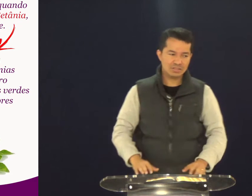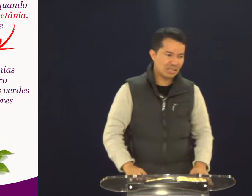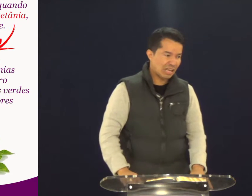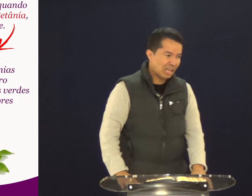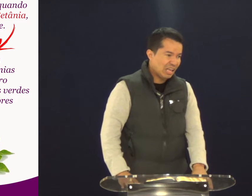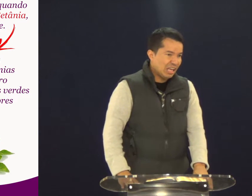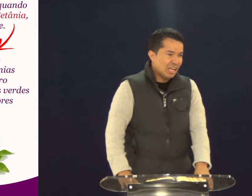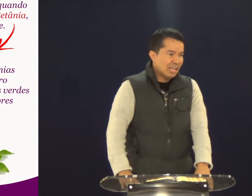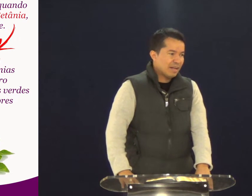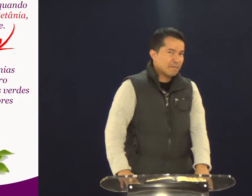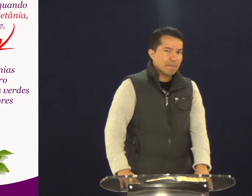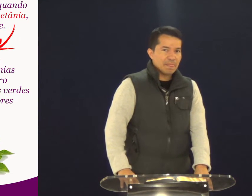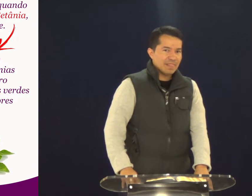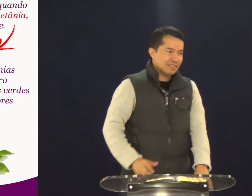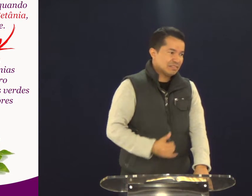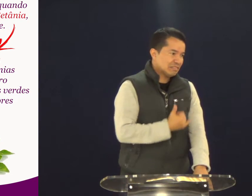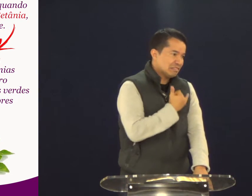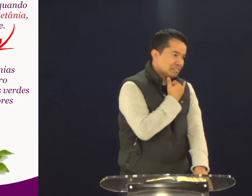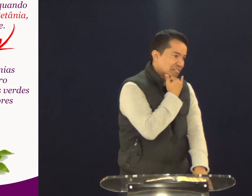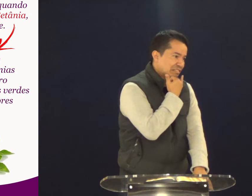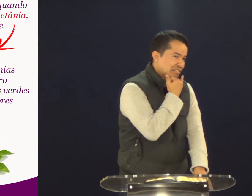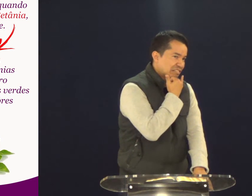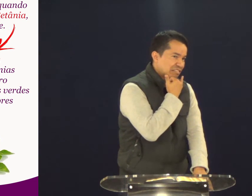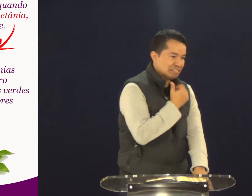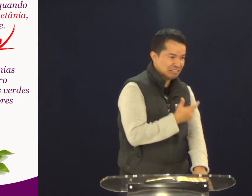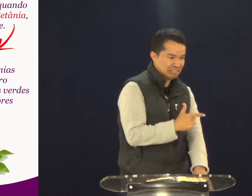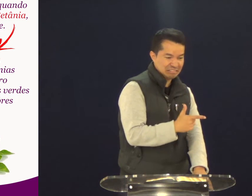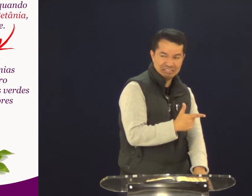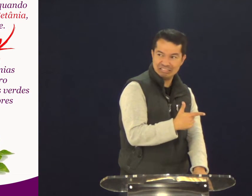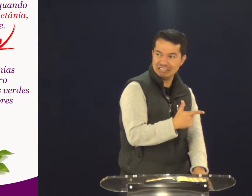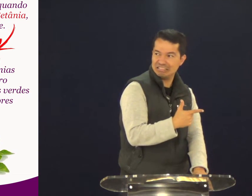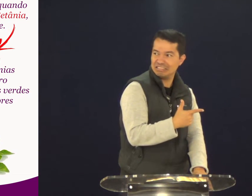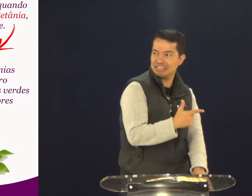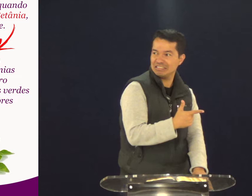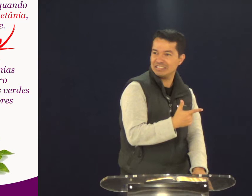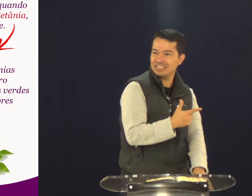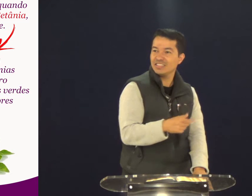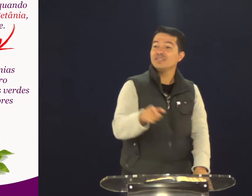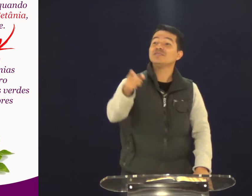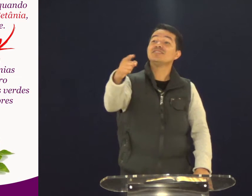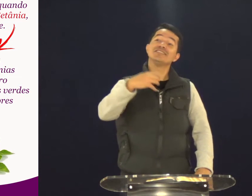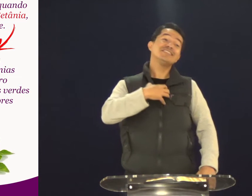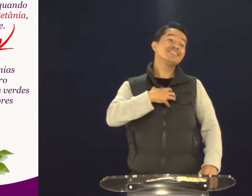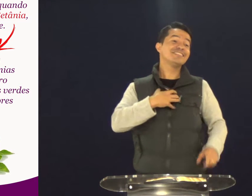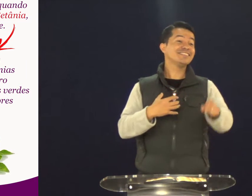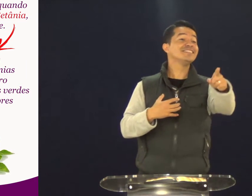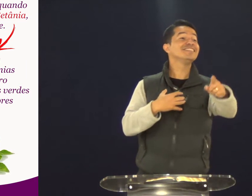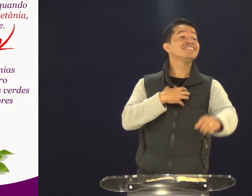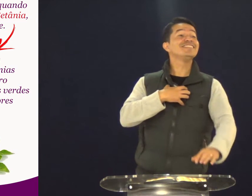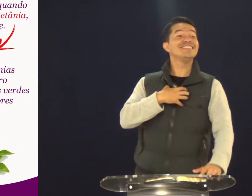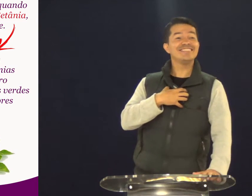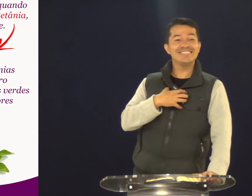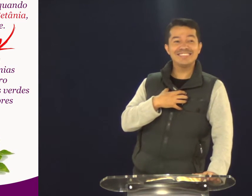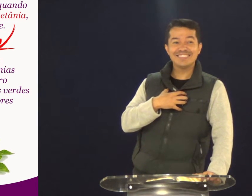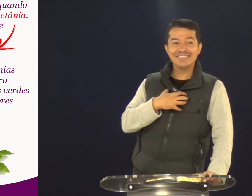ser? É, então. Pois é. Me desculpa, mas eu não tenho também. O você sente?